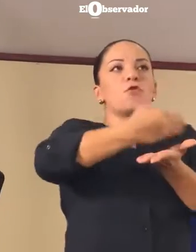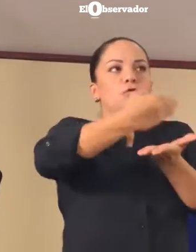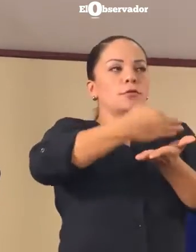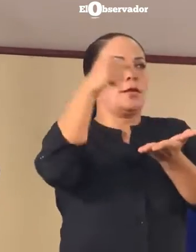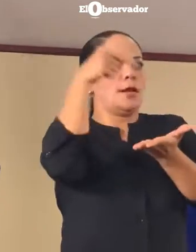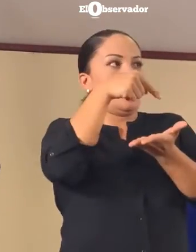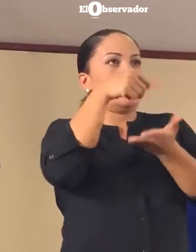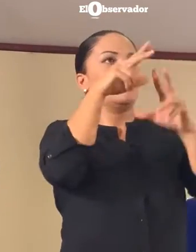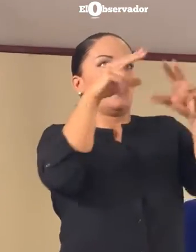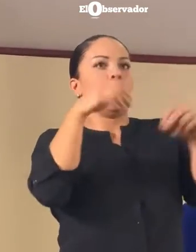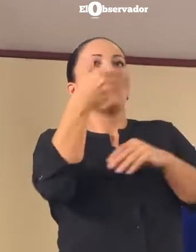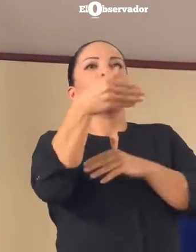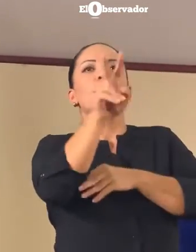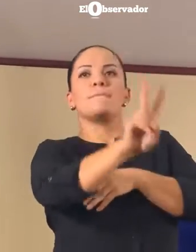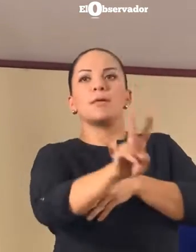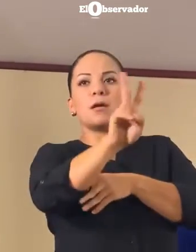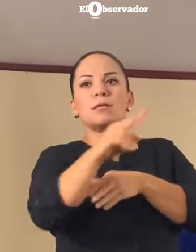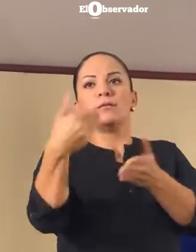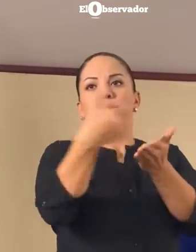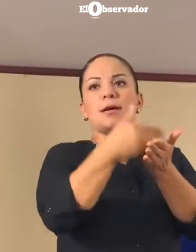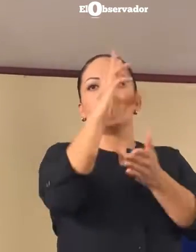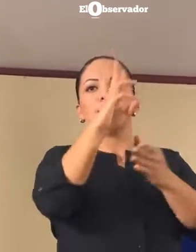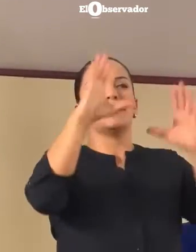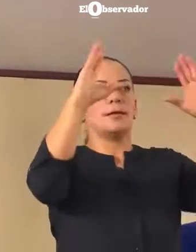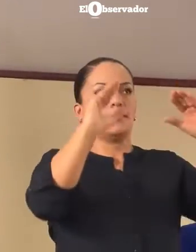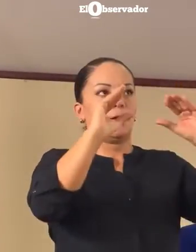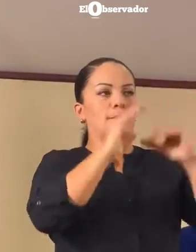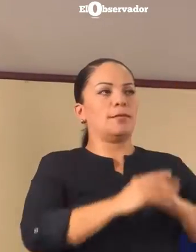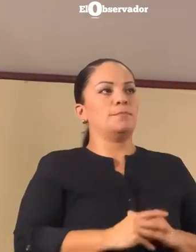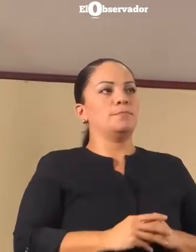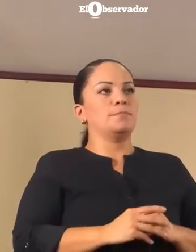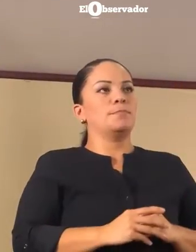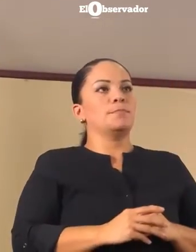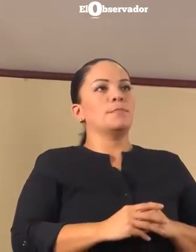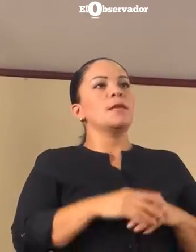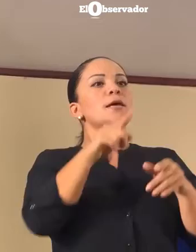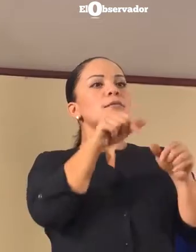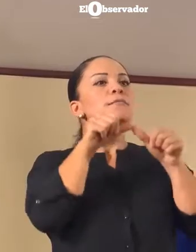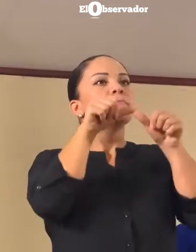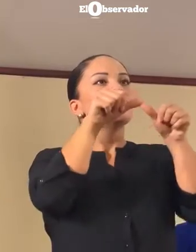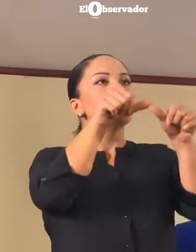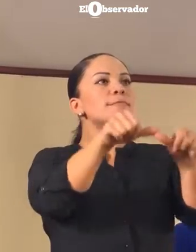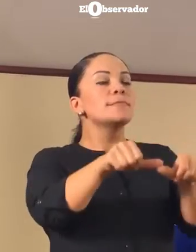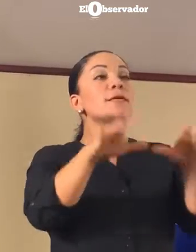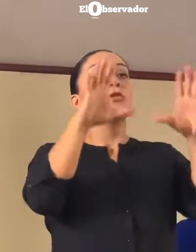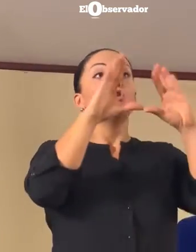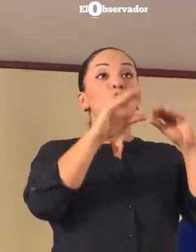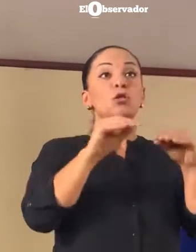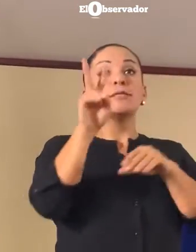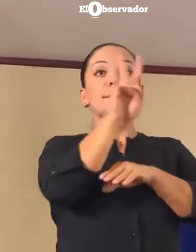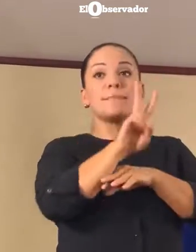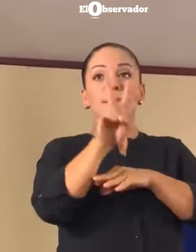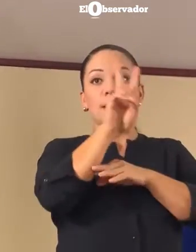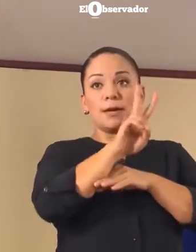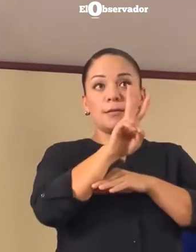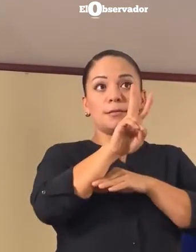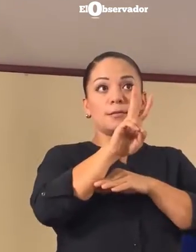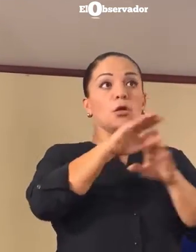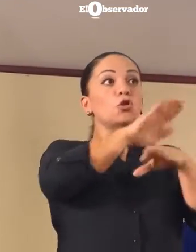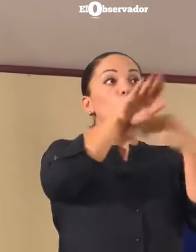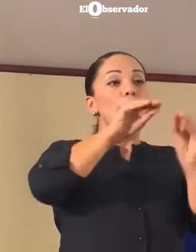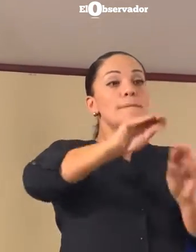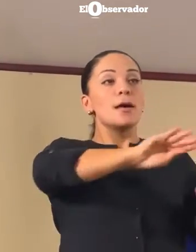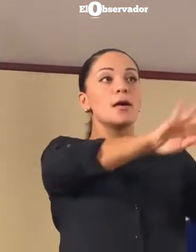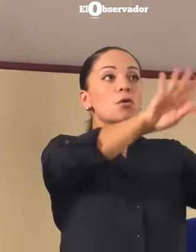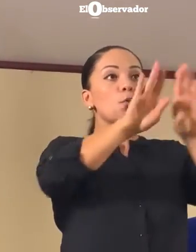Nicaragua en viernes aproximadamente a las 6 de la tarde y se trasladaría noche del viernes, toda la madrugada